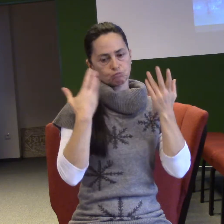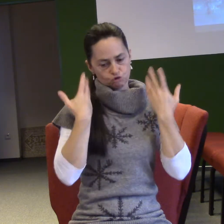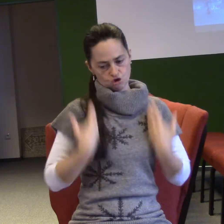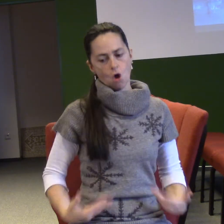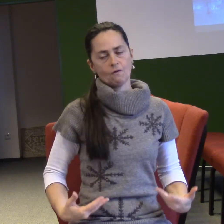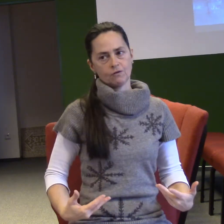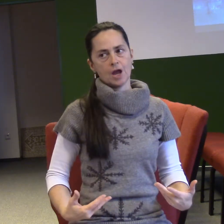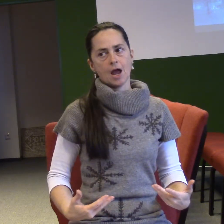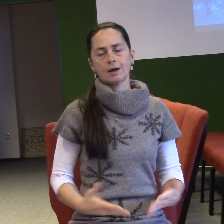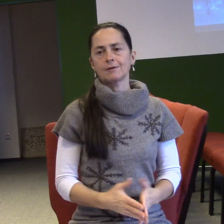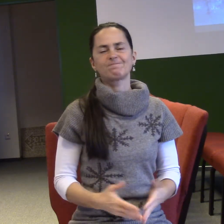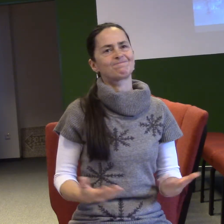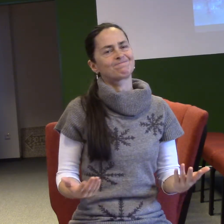Radované, řekni mi něco, co jsi ty.